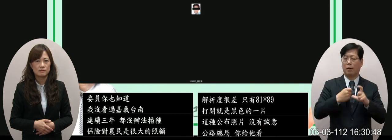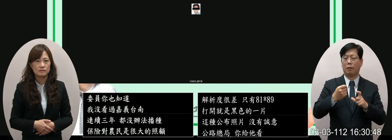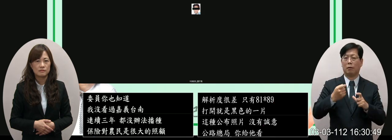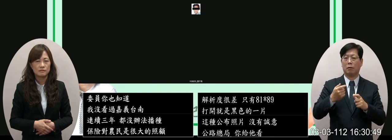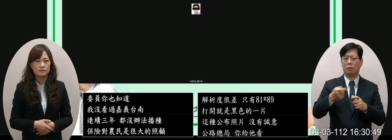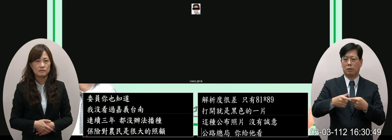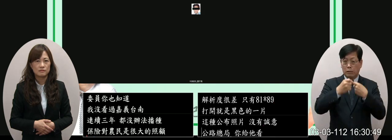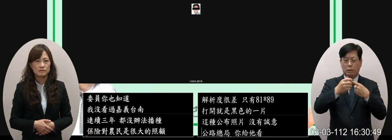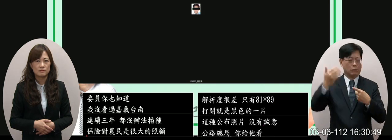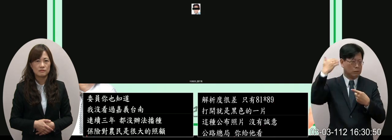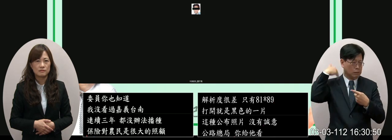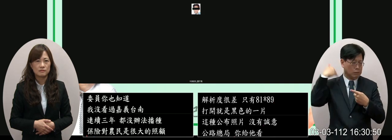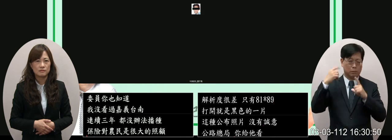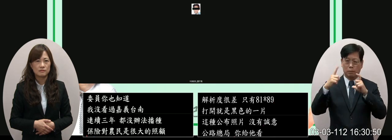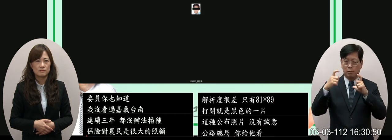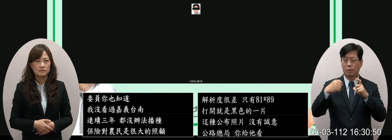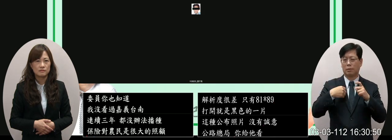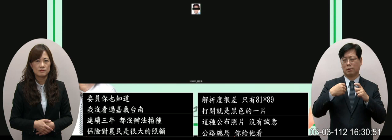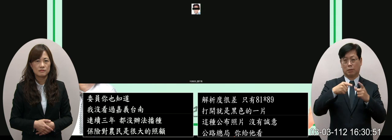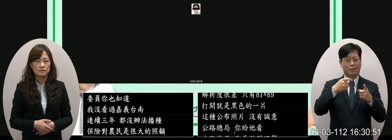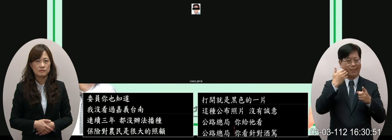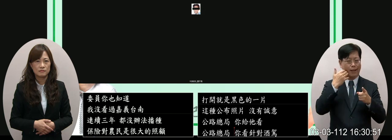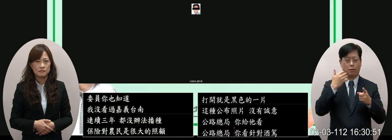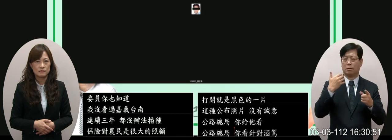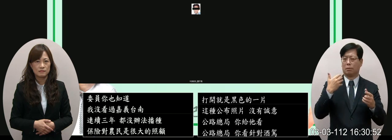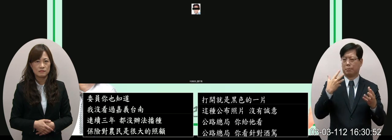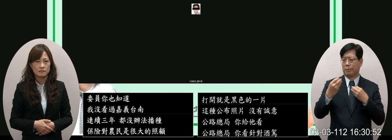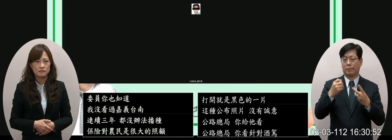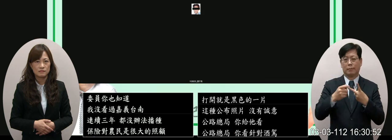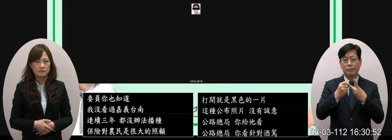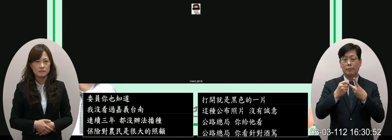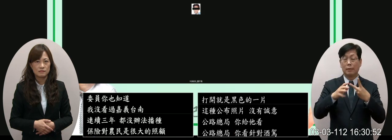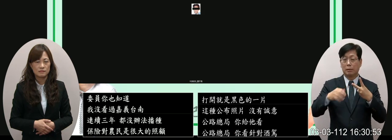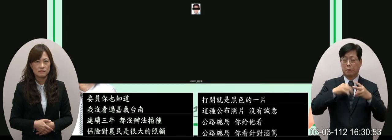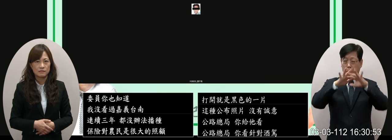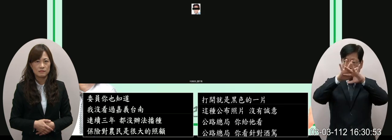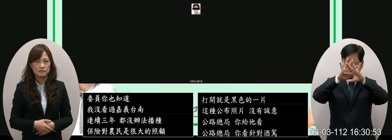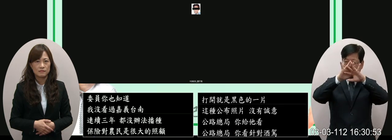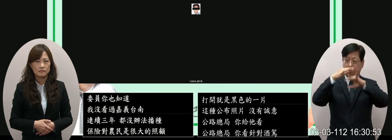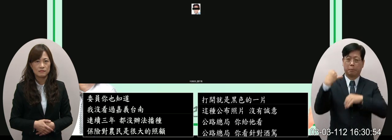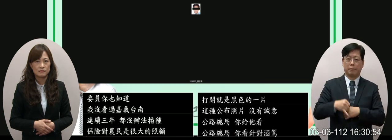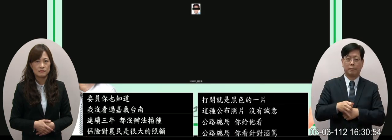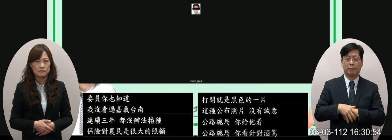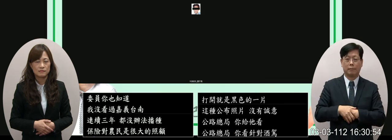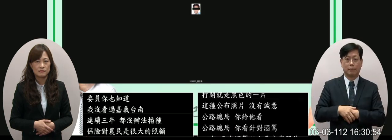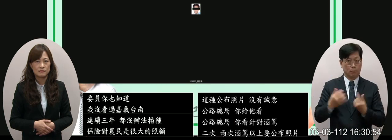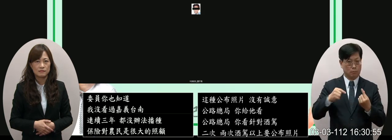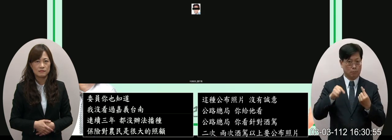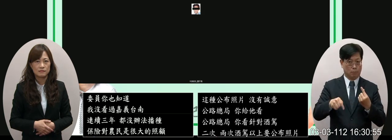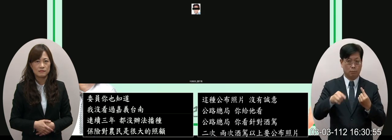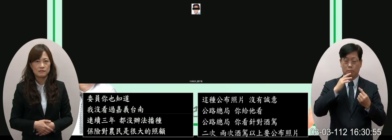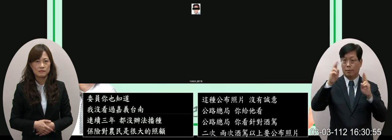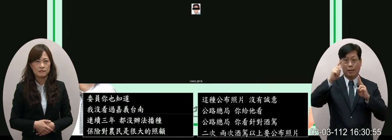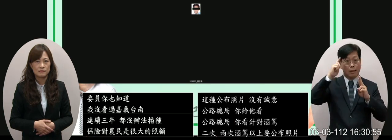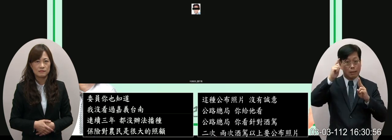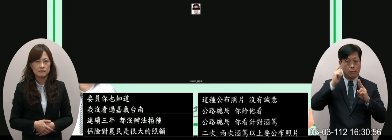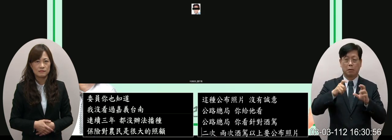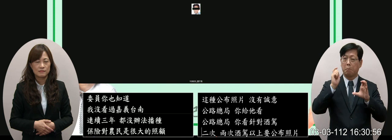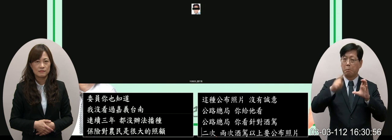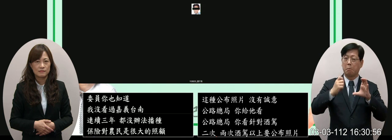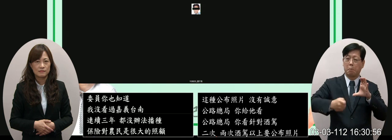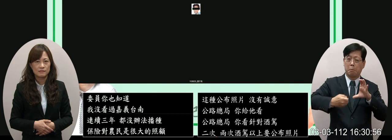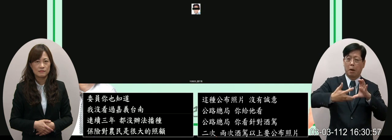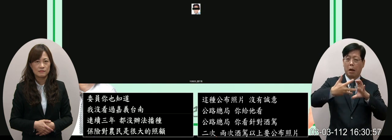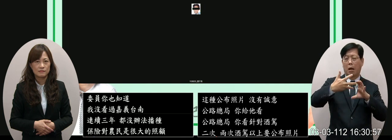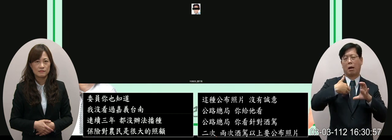第一做故意情的商品根本看不出現在是誰第二就是說解析度這麼差這個就是電腦把它點點